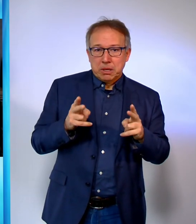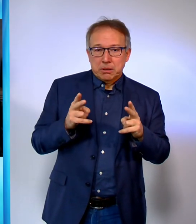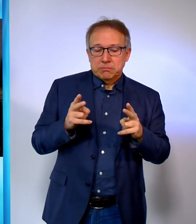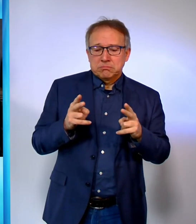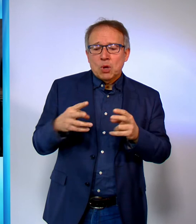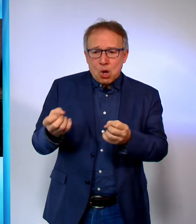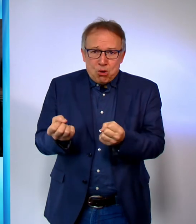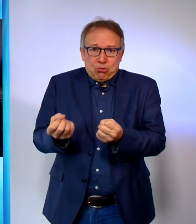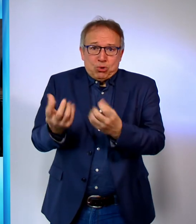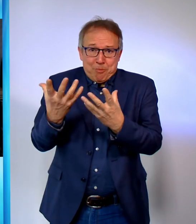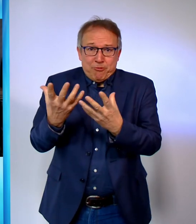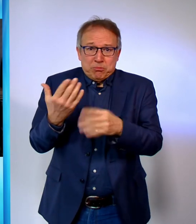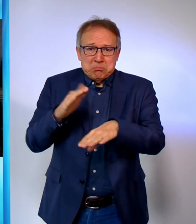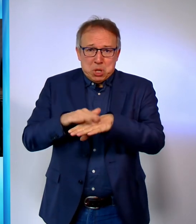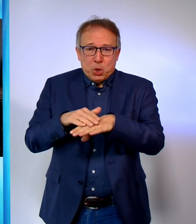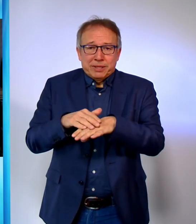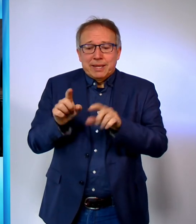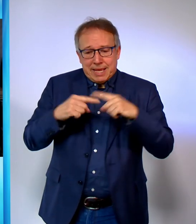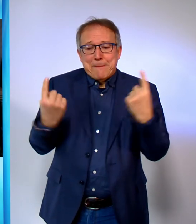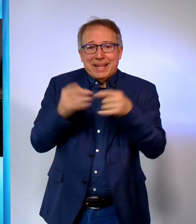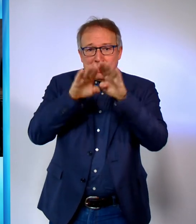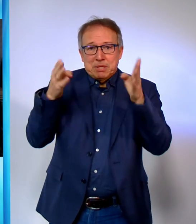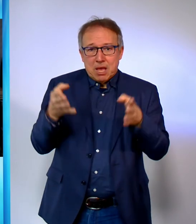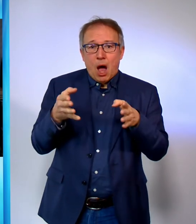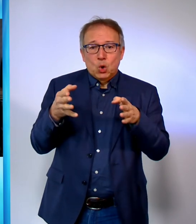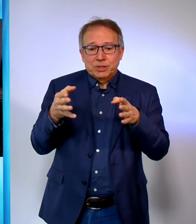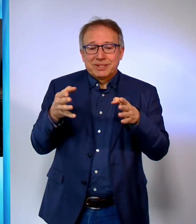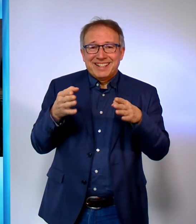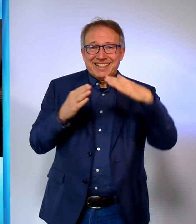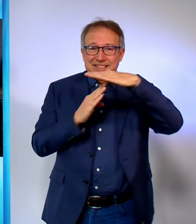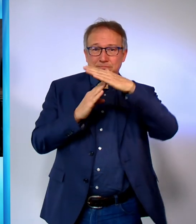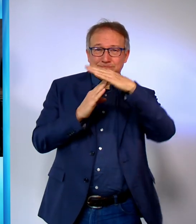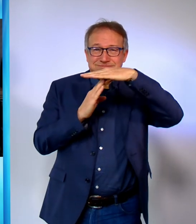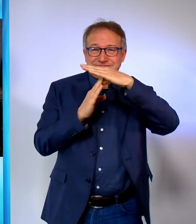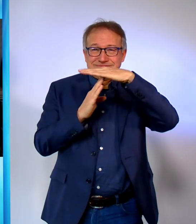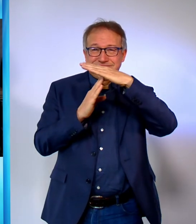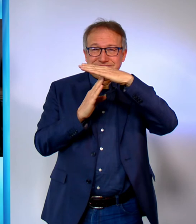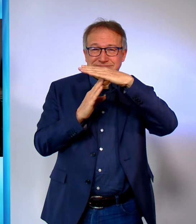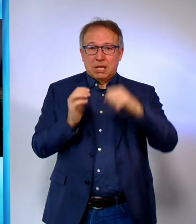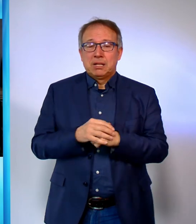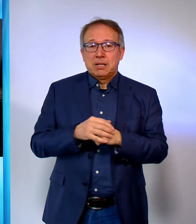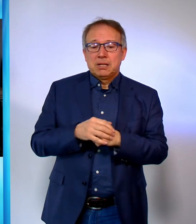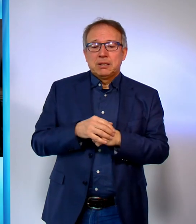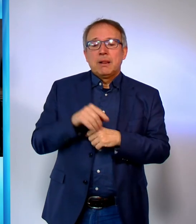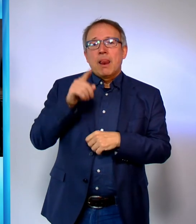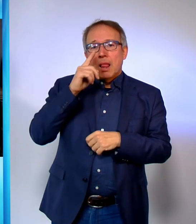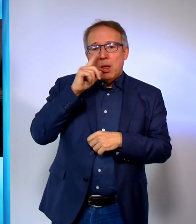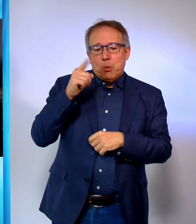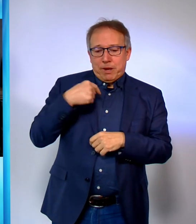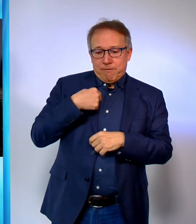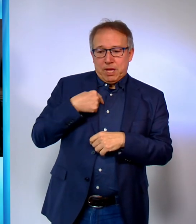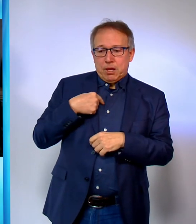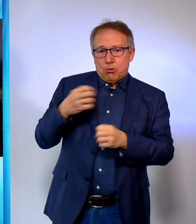Die Schöpfung, unser gemeinsames Haus, steht auf der Kippe. Wir können davon ausgehen, dass durch